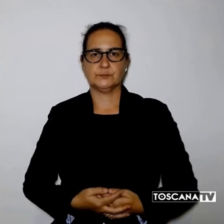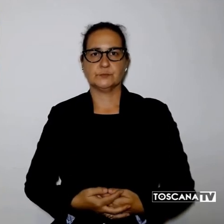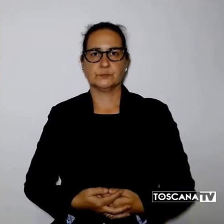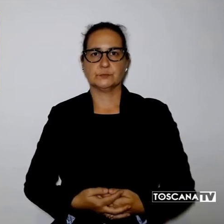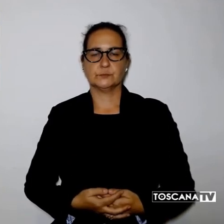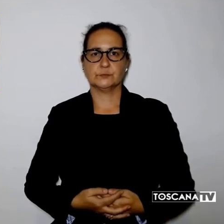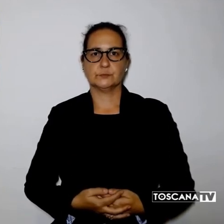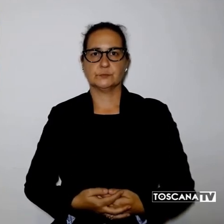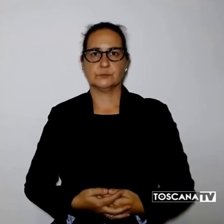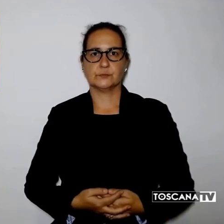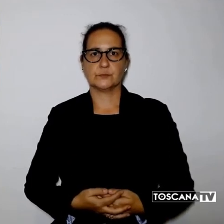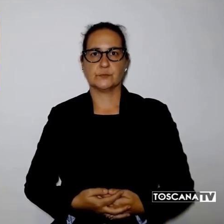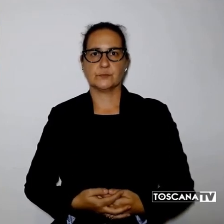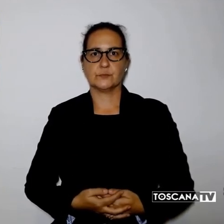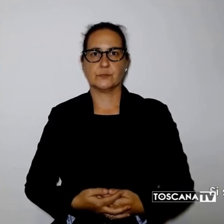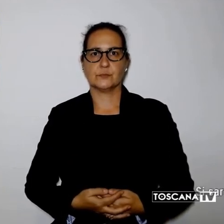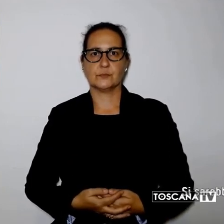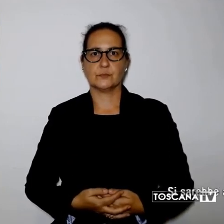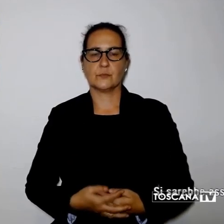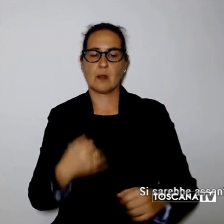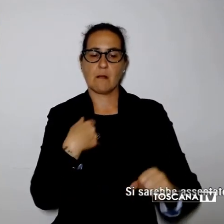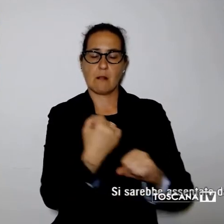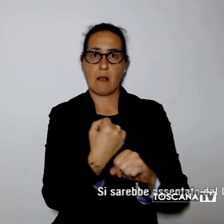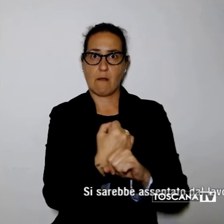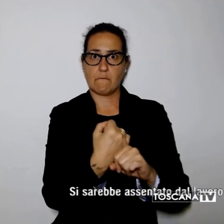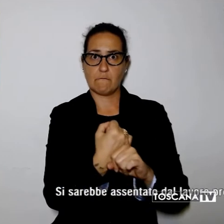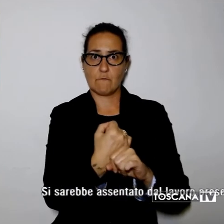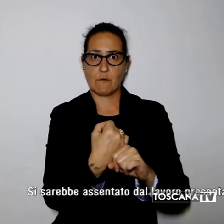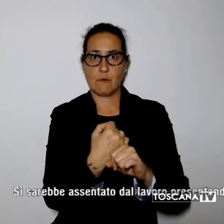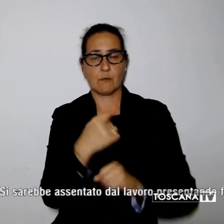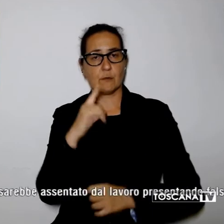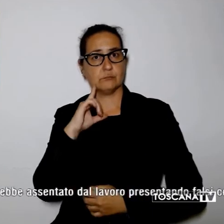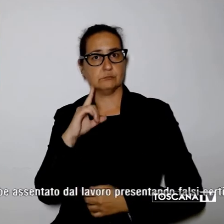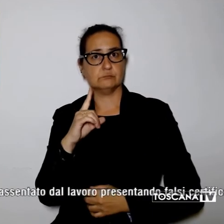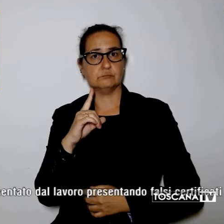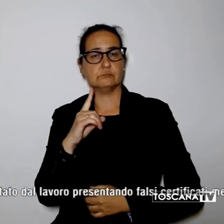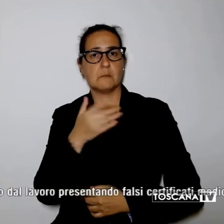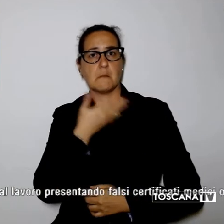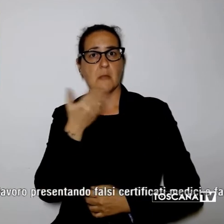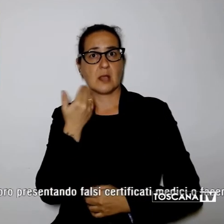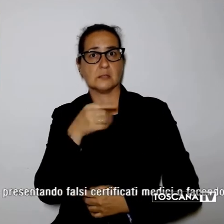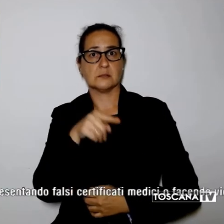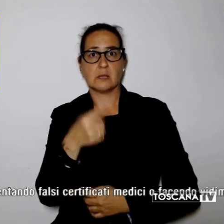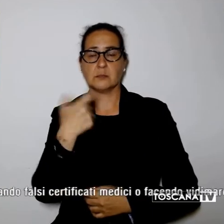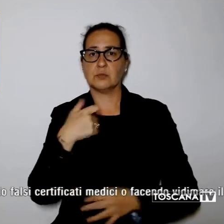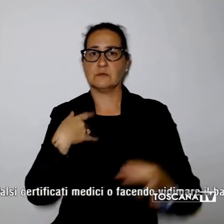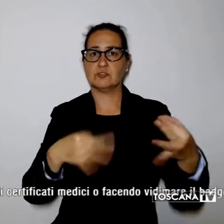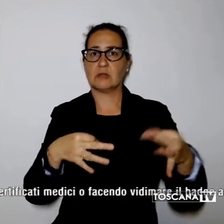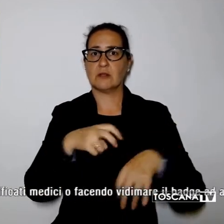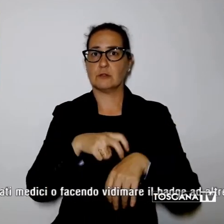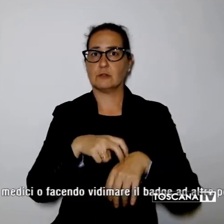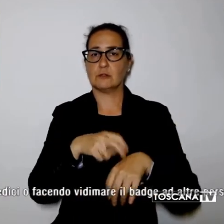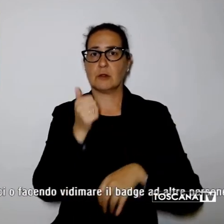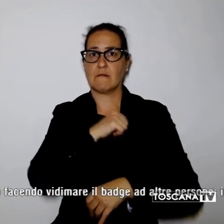Si sarebbe assentato dal lavoro presentando falsi certificati medici o facendo vidimare il badge